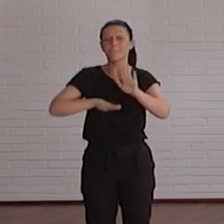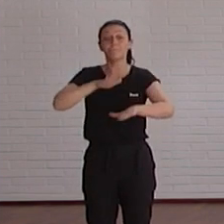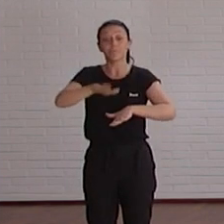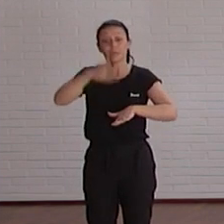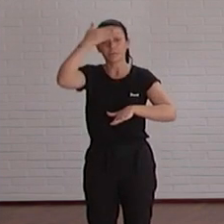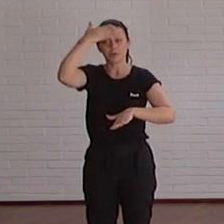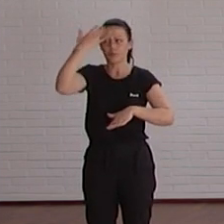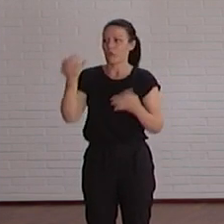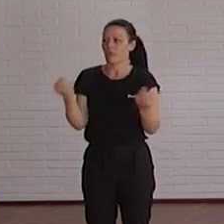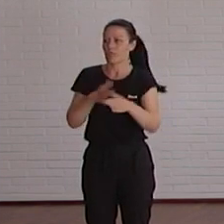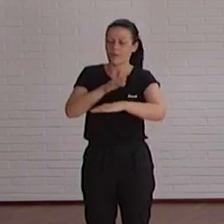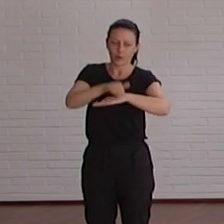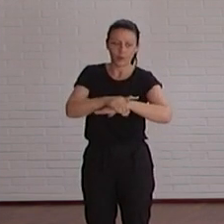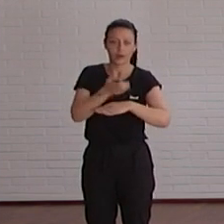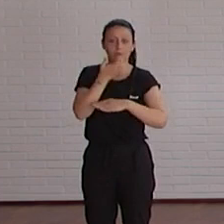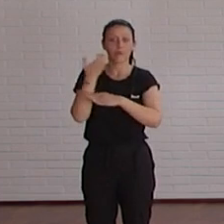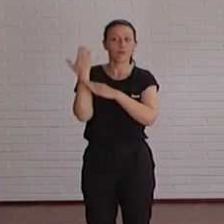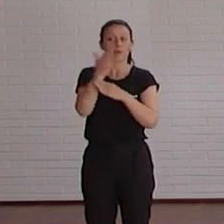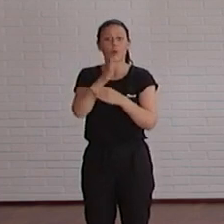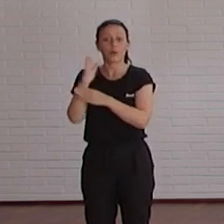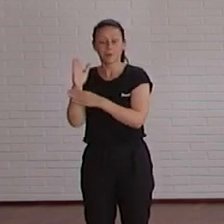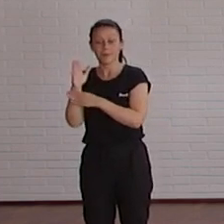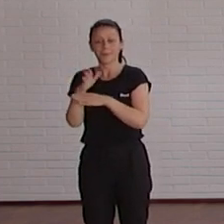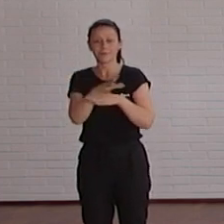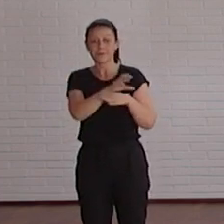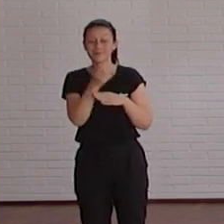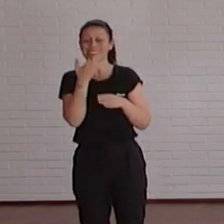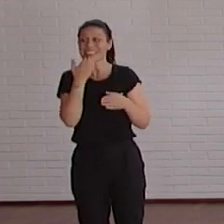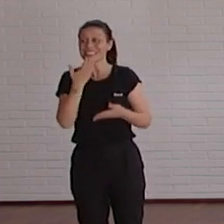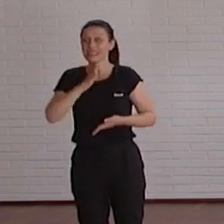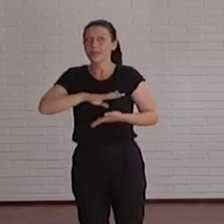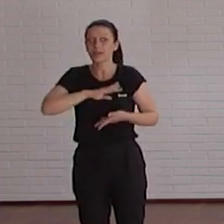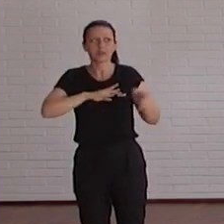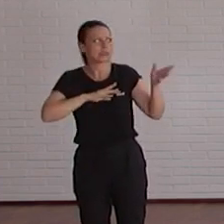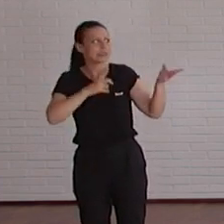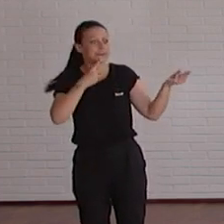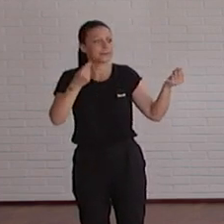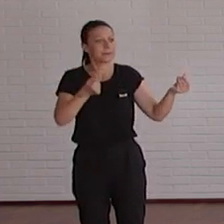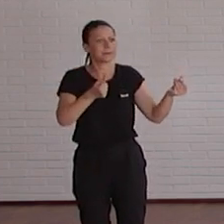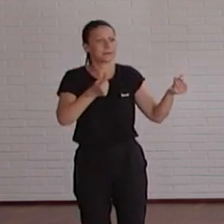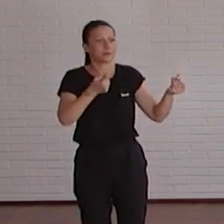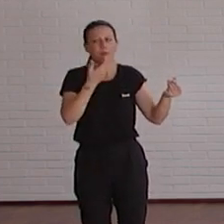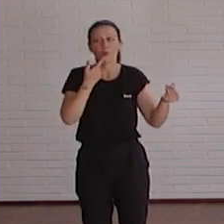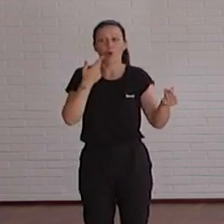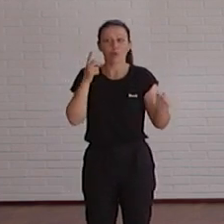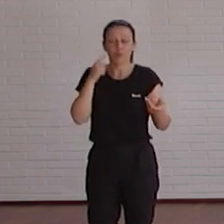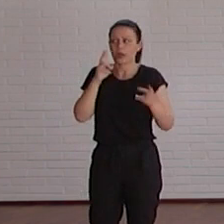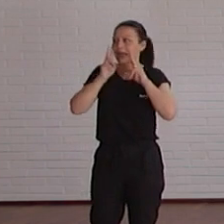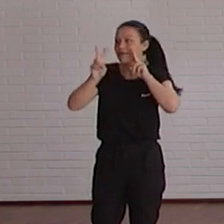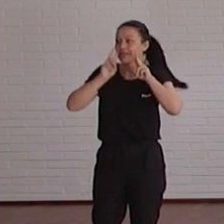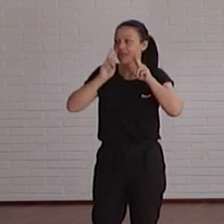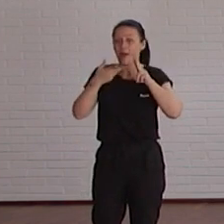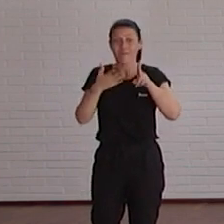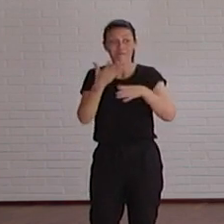principios que hay que cumplir. Ya he puesto ejemplos, perceptible. Si no tengo la capacidad de percibir por un sentido, en este caso la vista, pues